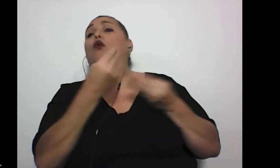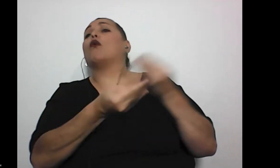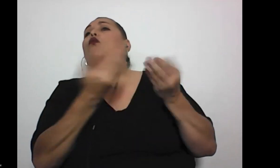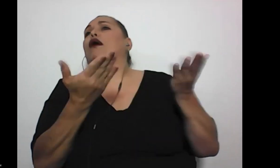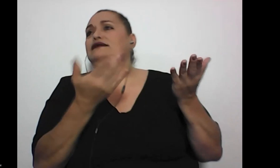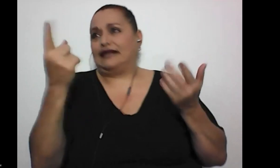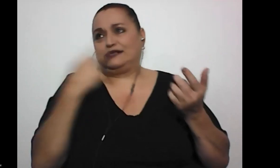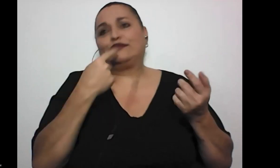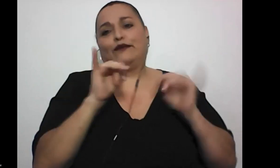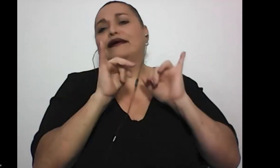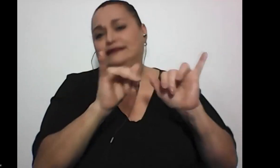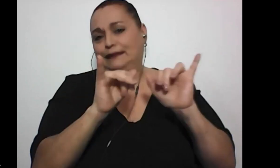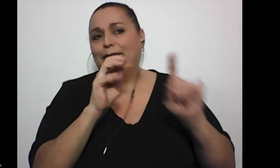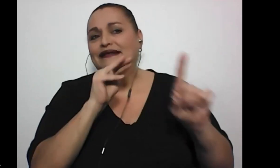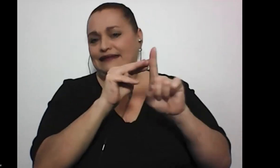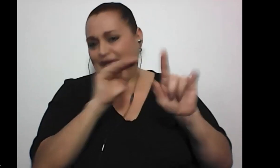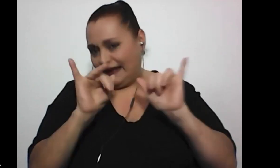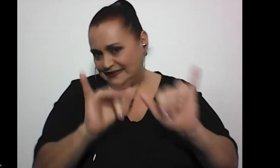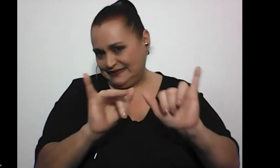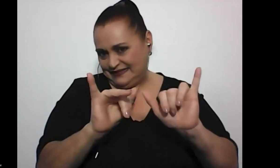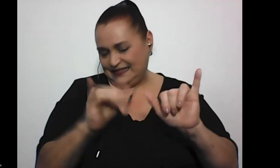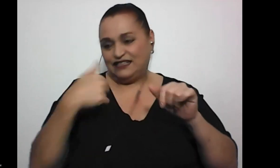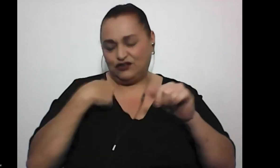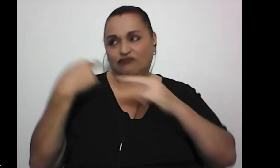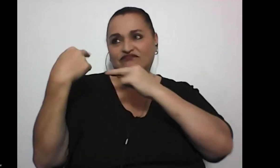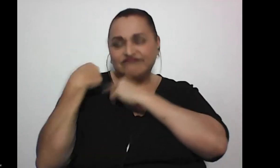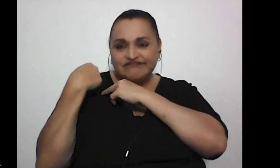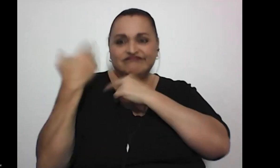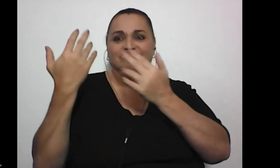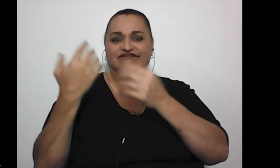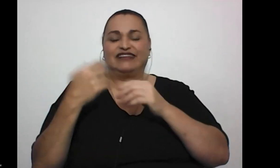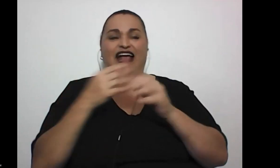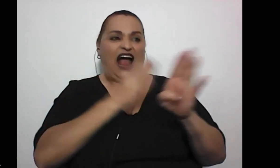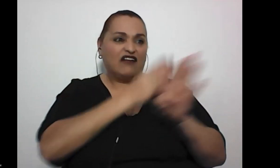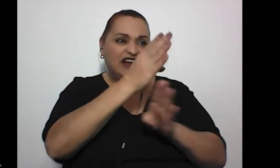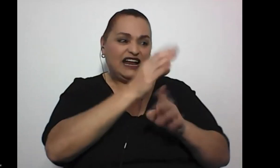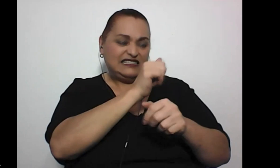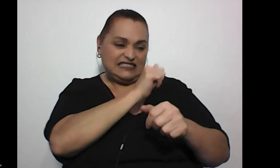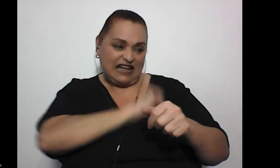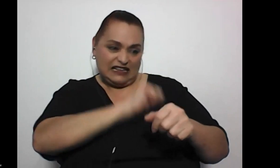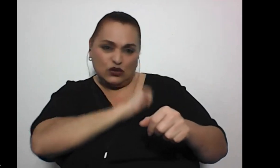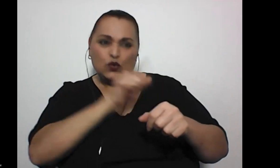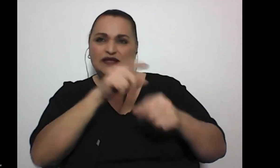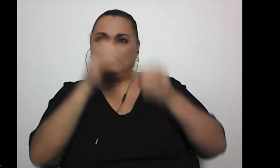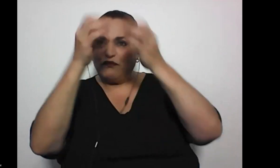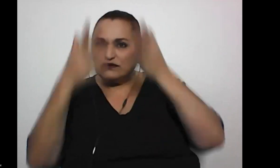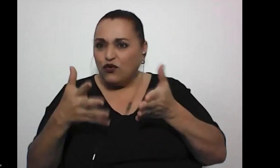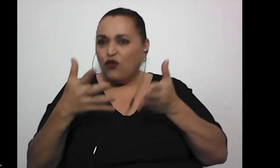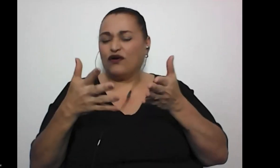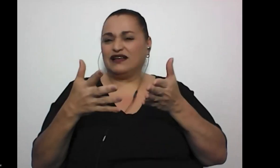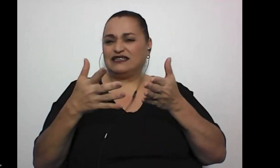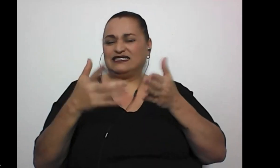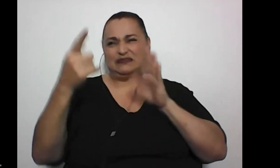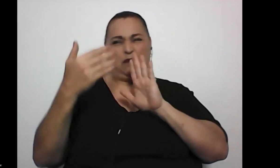bonito lo dijeron, pero ese era el mensaje, ¿verdad? Y me tocó lidiar con las barreras actitudinales de mis profesores, ¿verdad? Con la